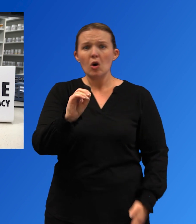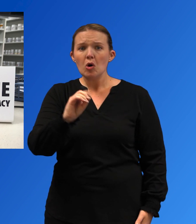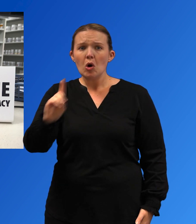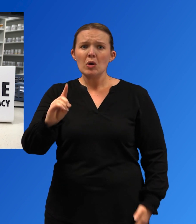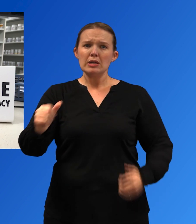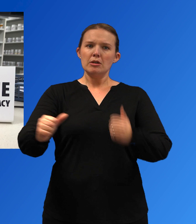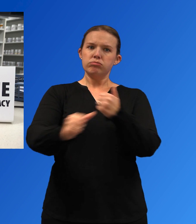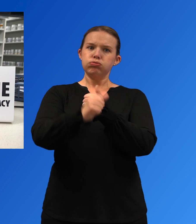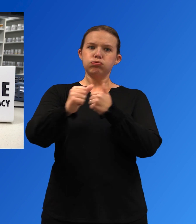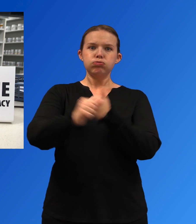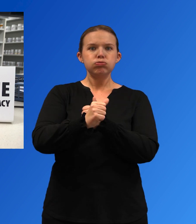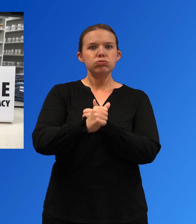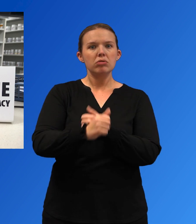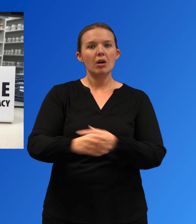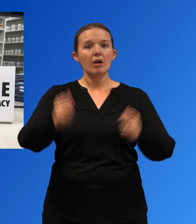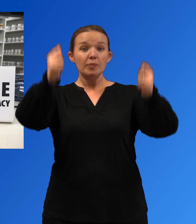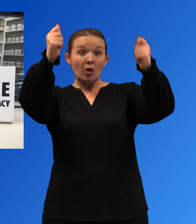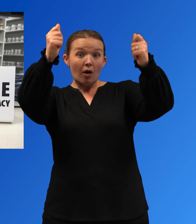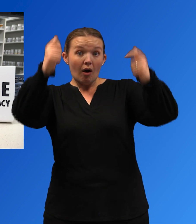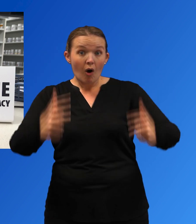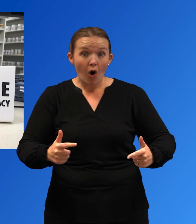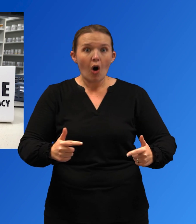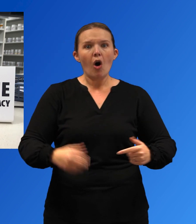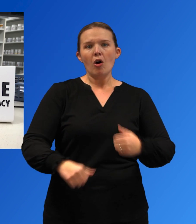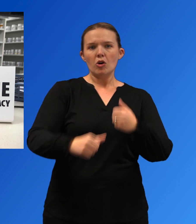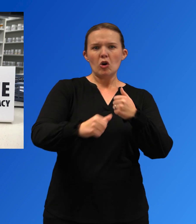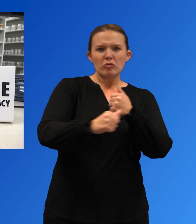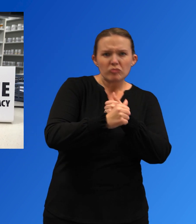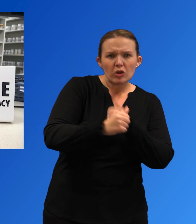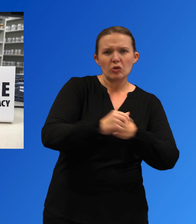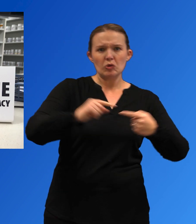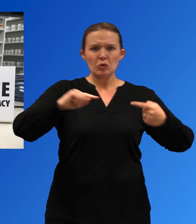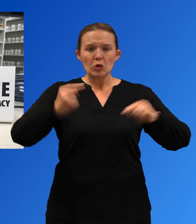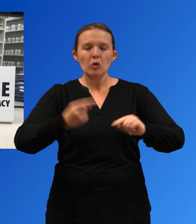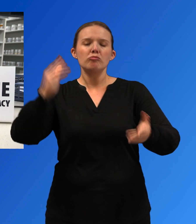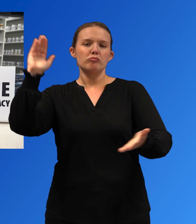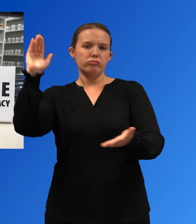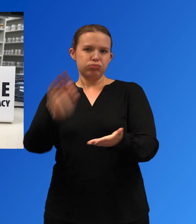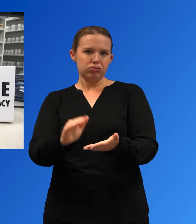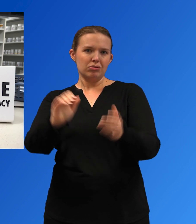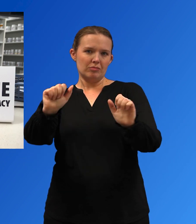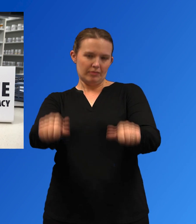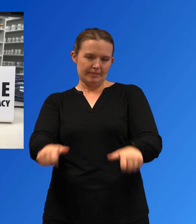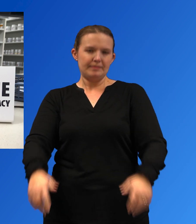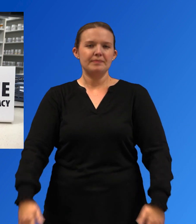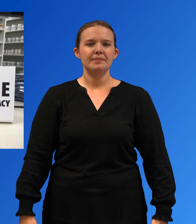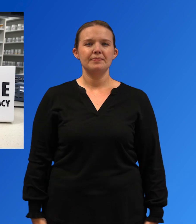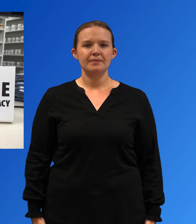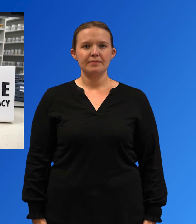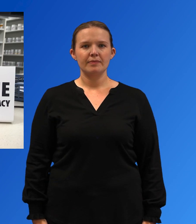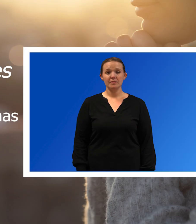los empleadores, Medicaid y otros pagadores de seguro médico, y los encargados de formular políticas.